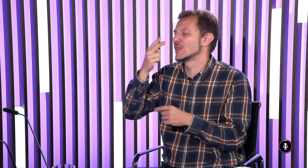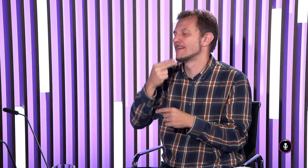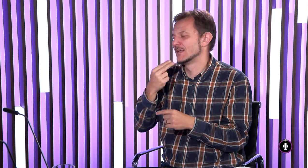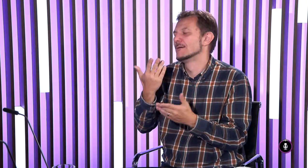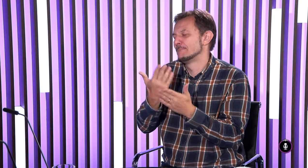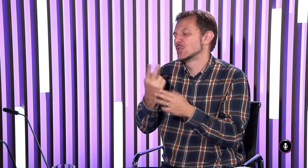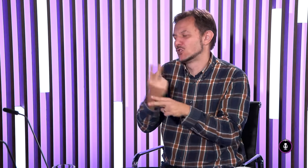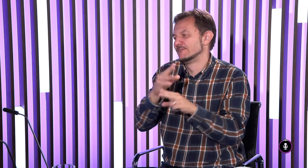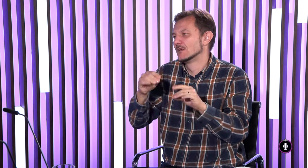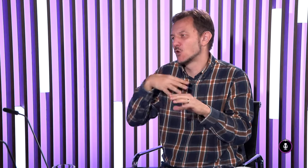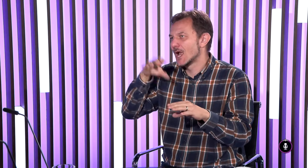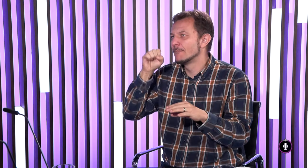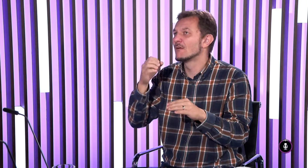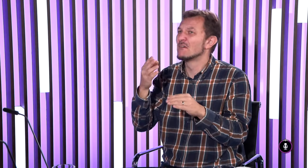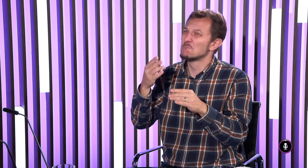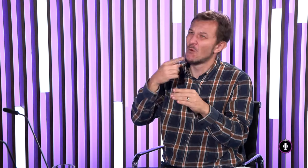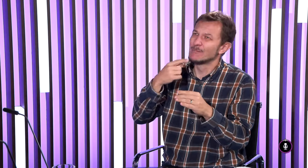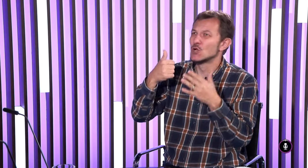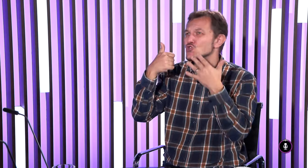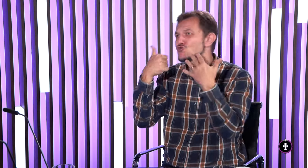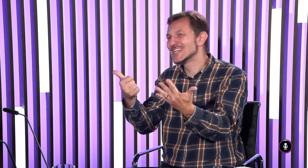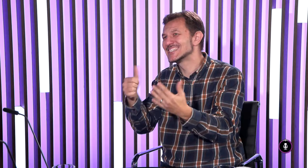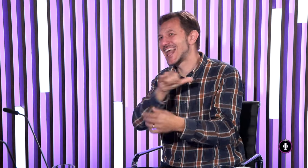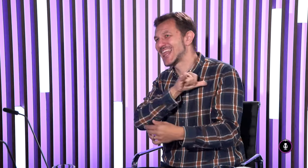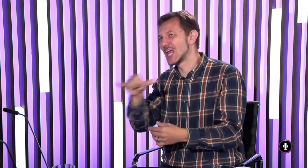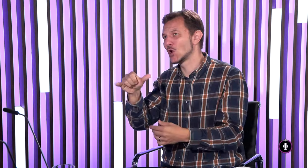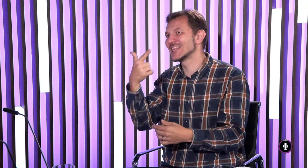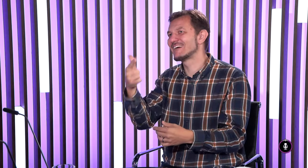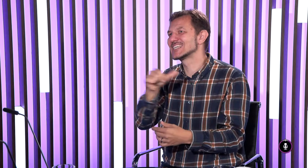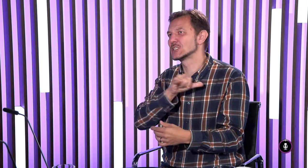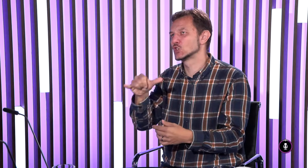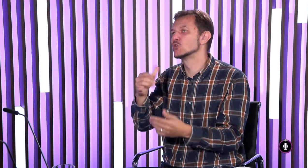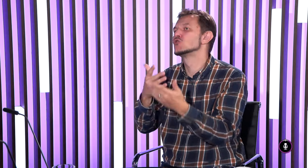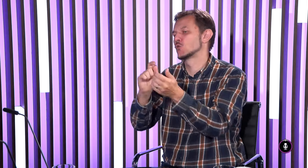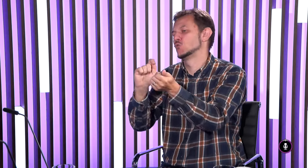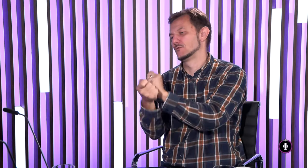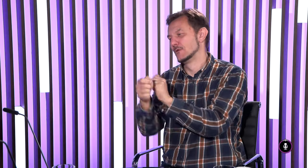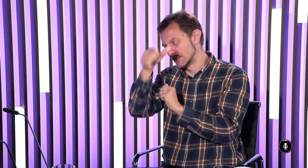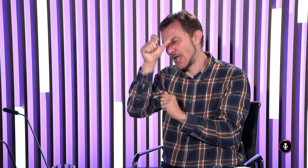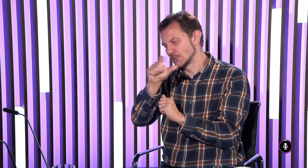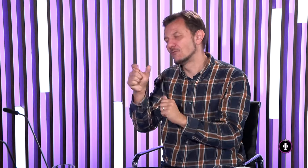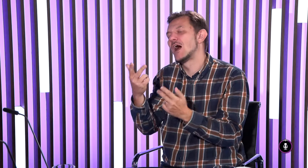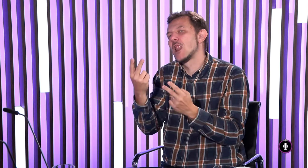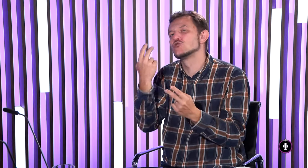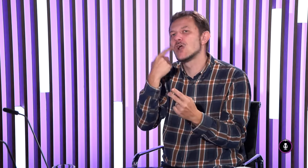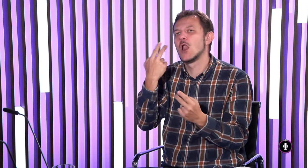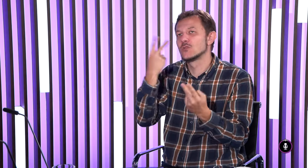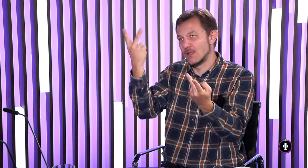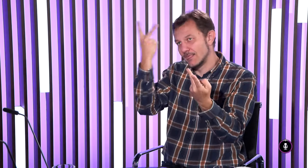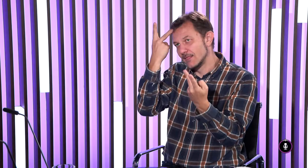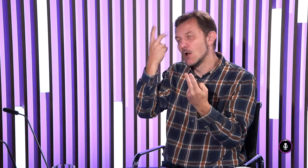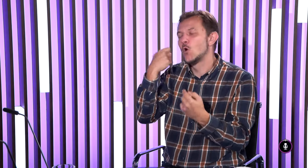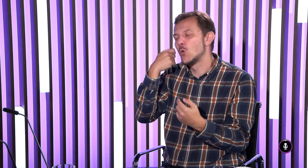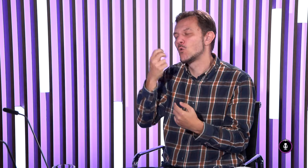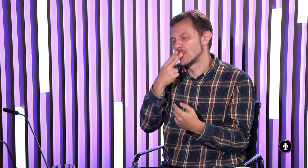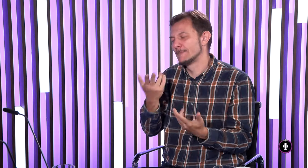postinutých ale bola pre hluchonemých a že je to možno zvyk ktorý ostal ale 60. roky už od tých 60.